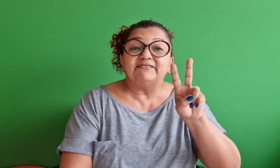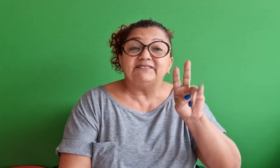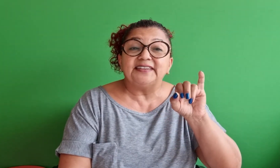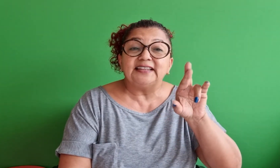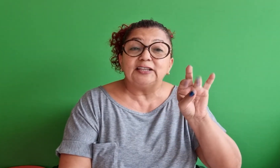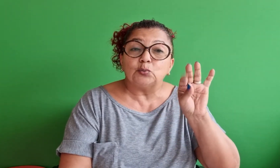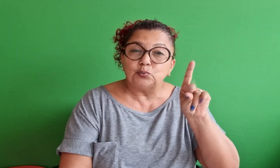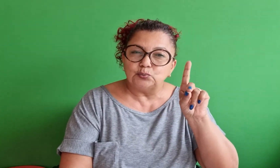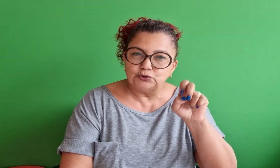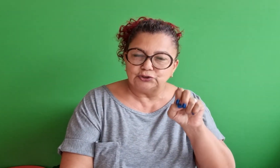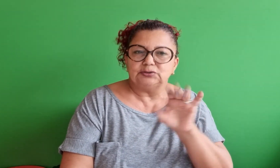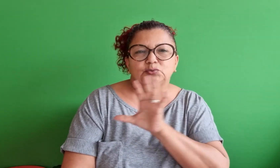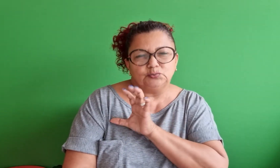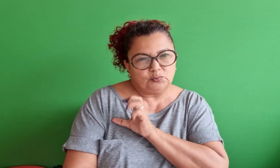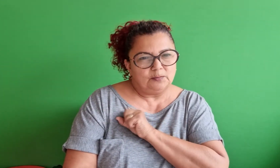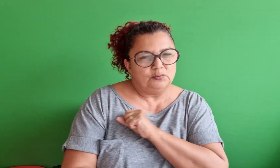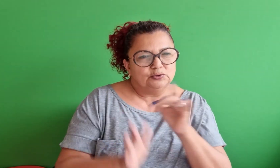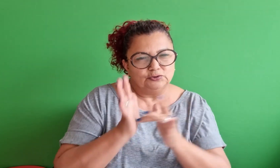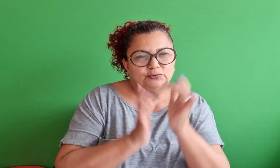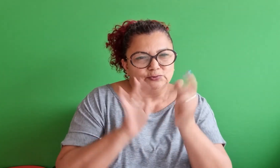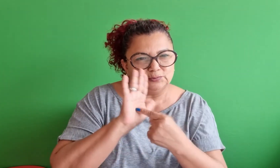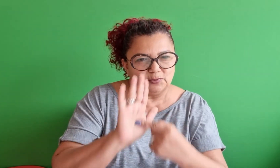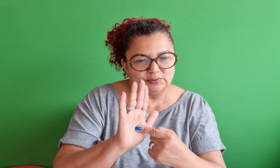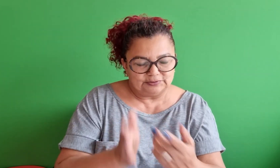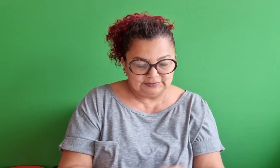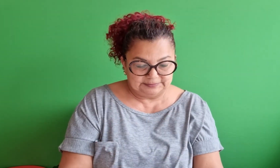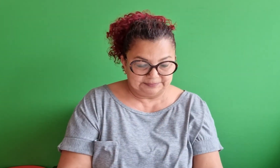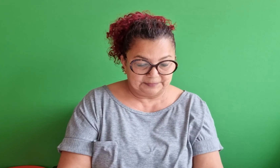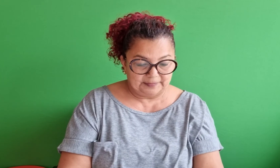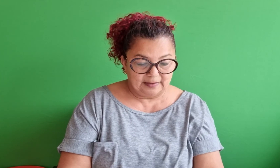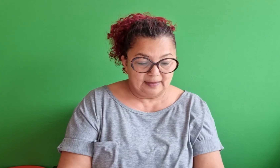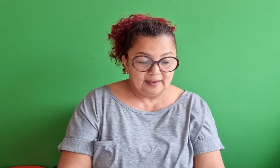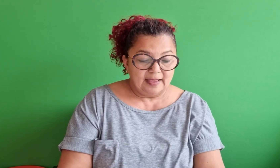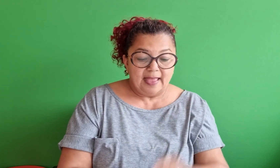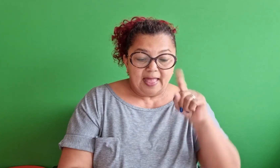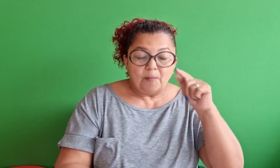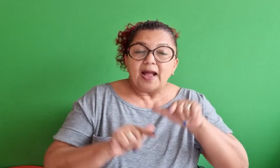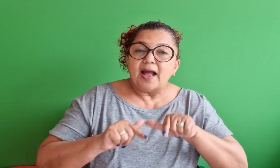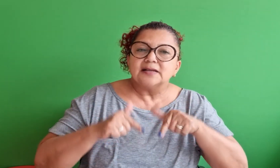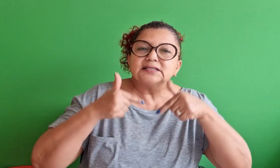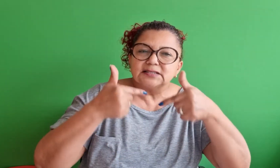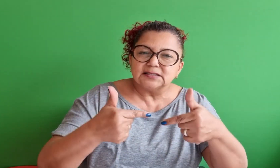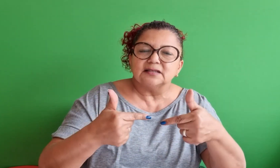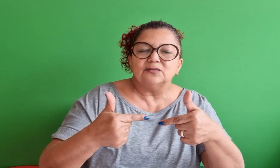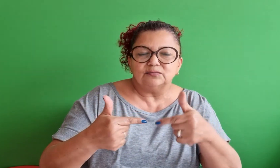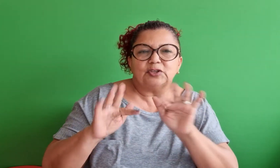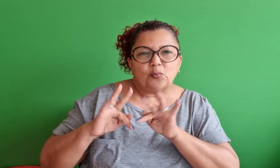importância da virtude ao amor ao próximo. e isso é uma ação